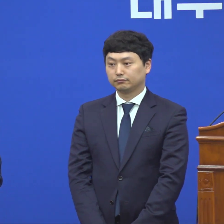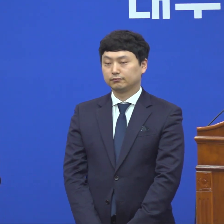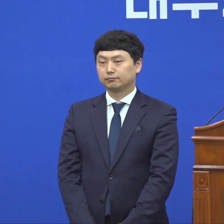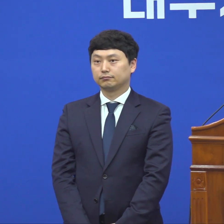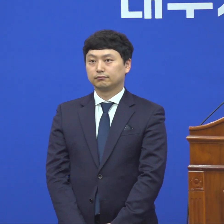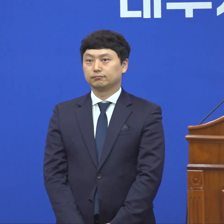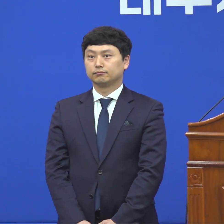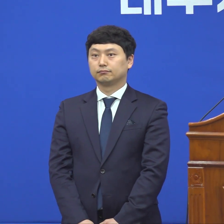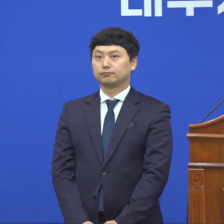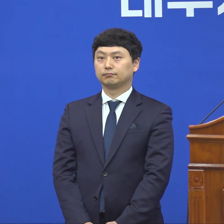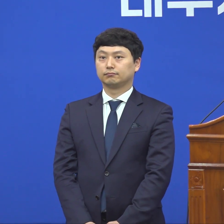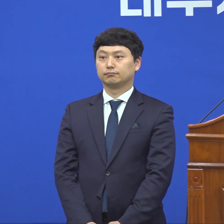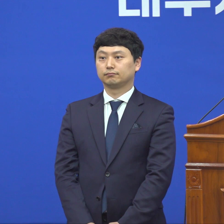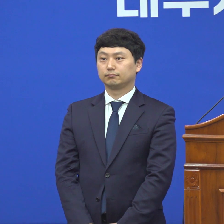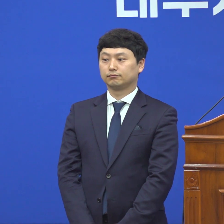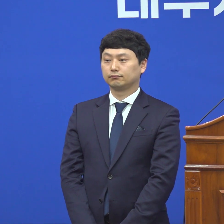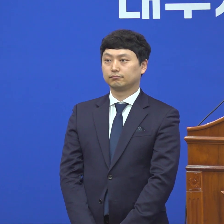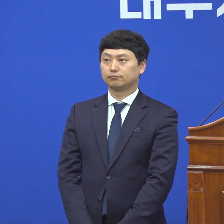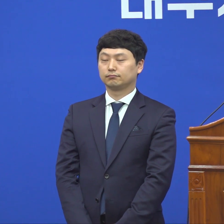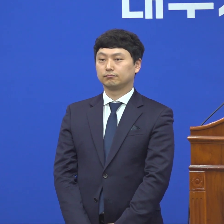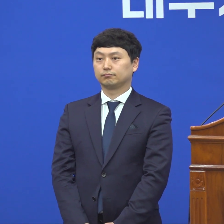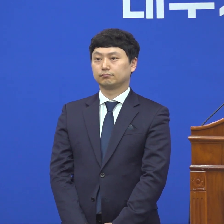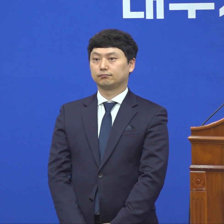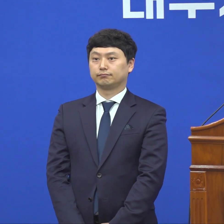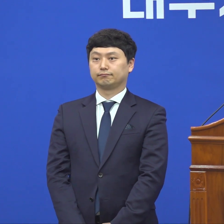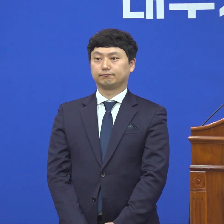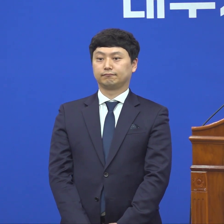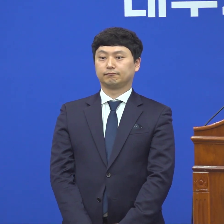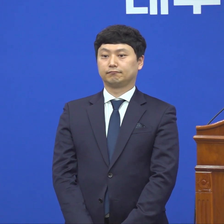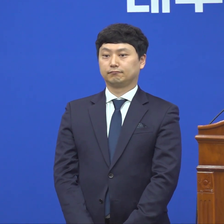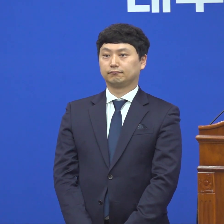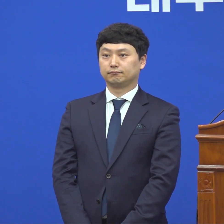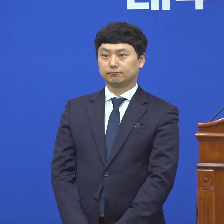중간 상태에 관하여 중심을 담당자님께서 전화 드리겠습니다.